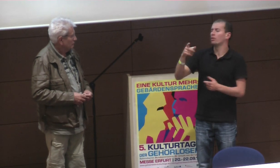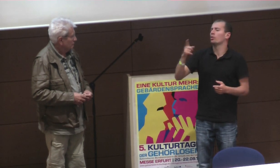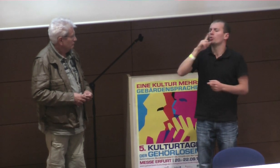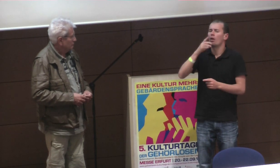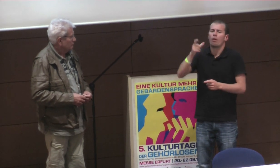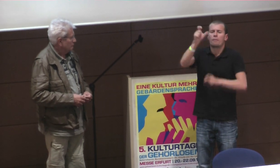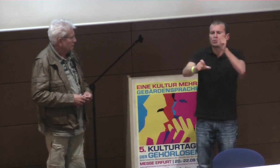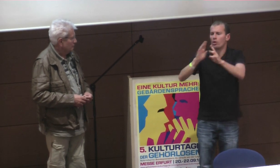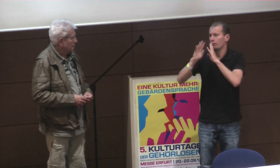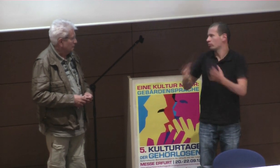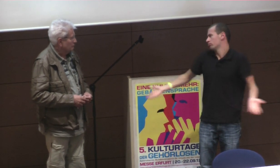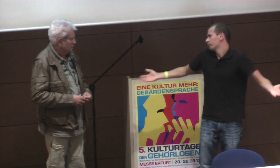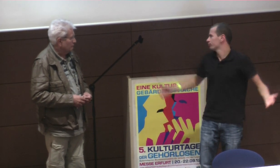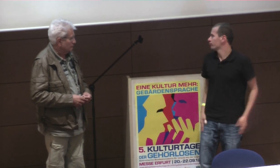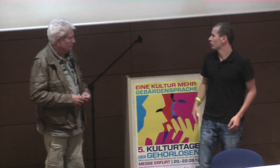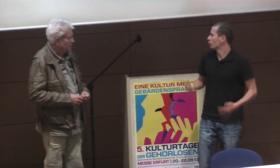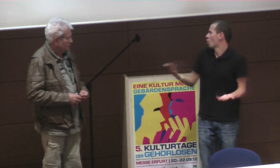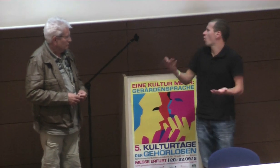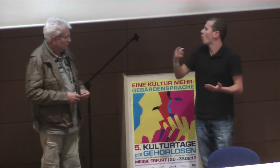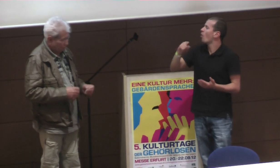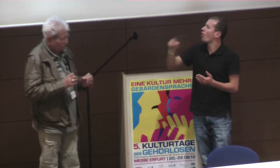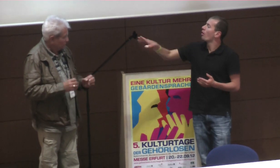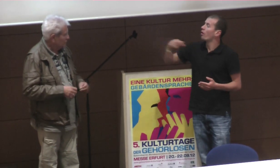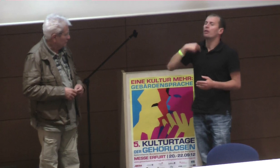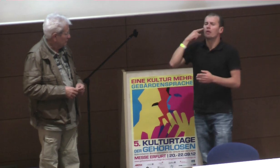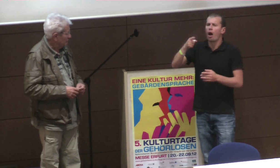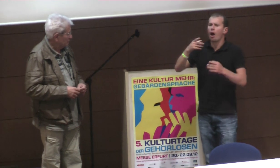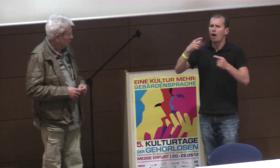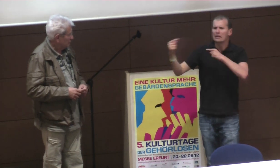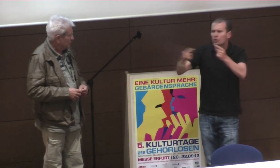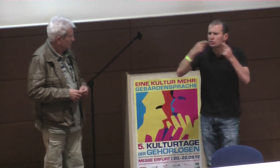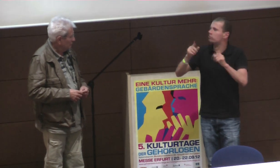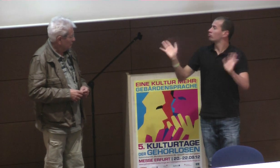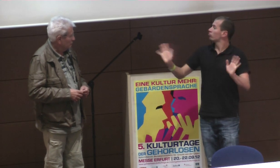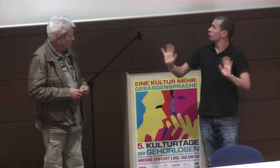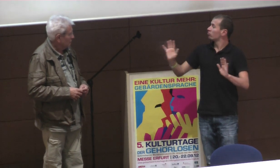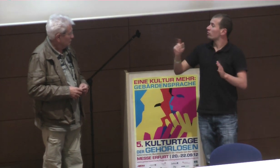auch mit dem Interview und so weiter, aber das war wirklich auch diese Zwischenteile, von der Dolmetsch, ähm,